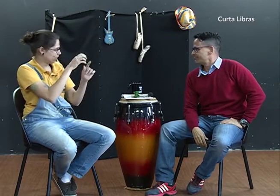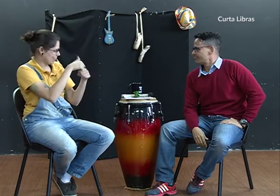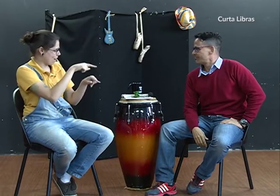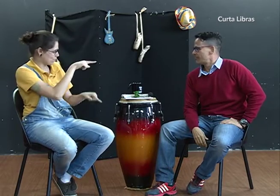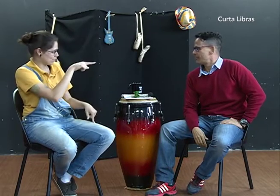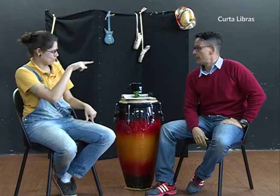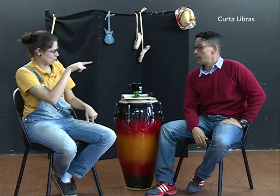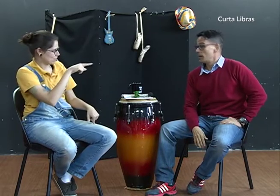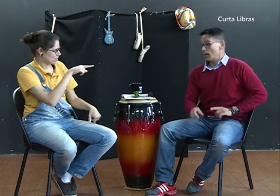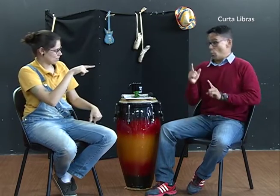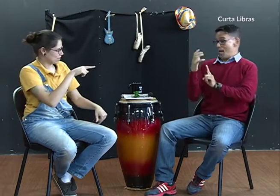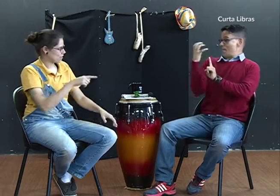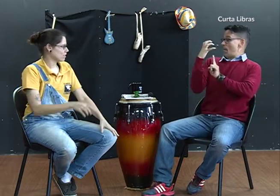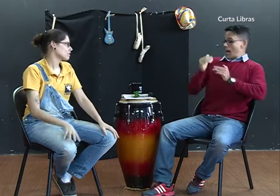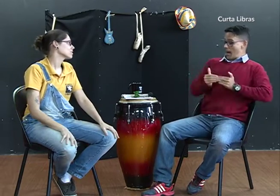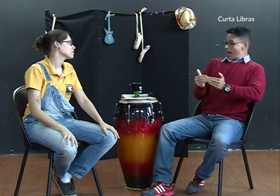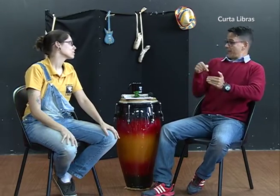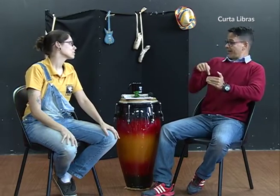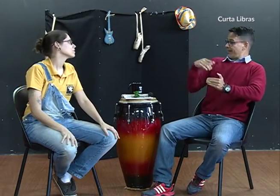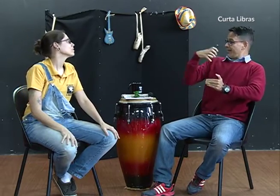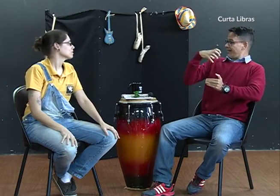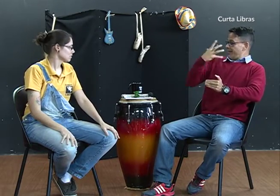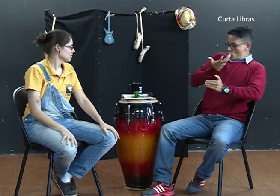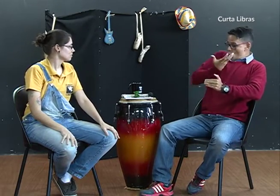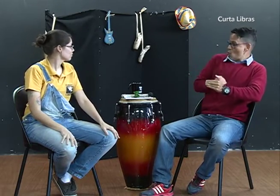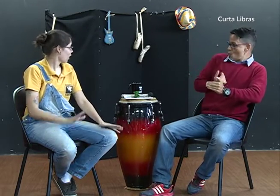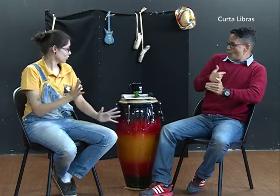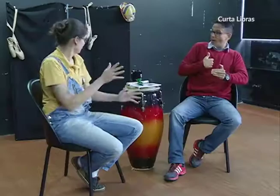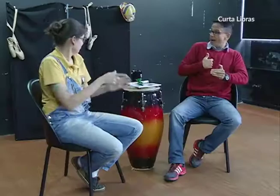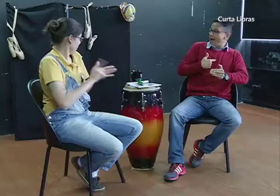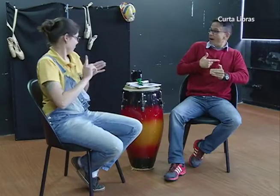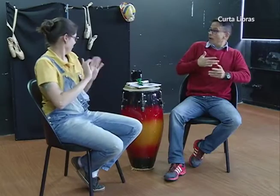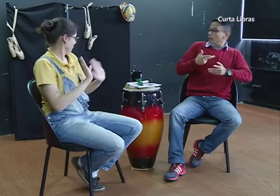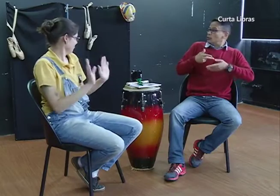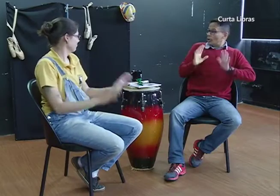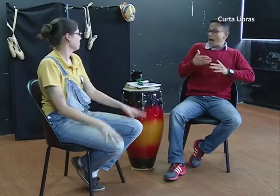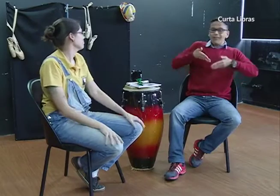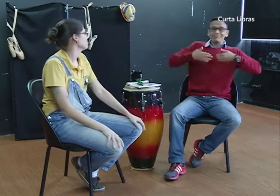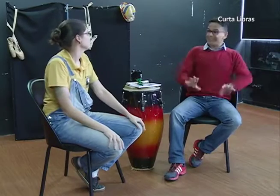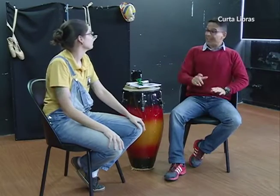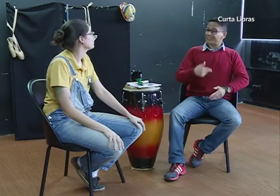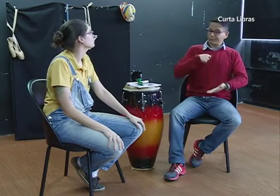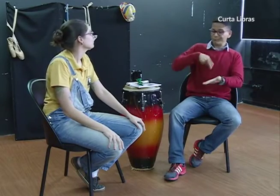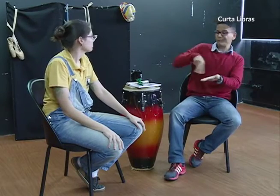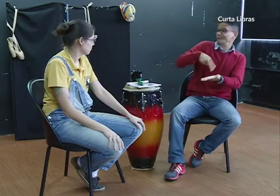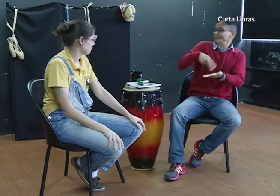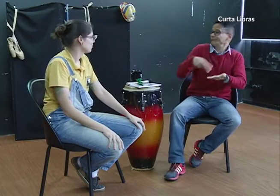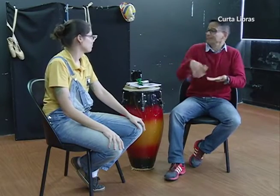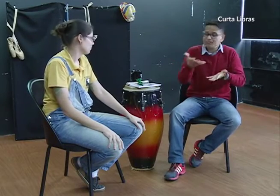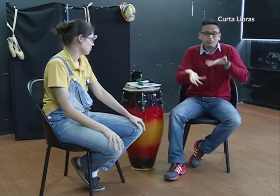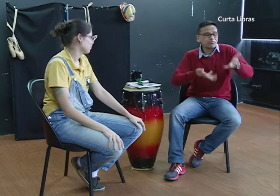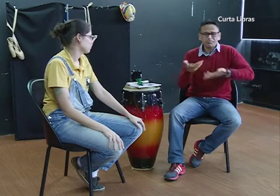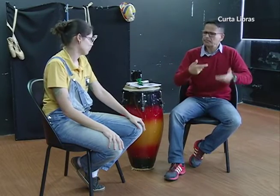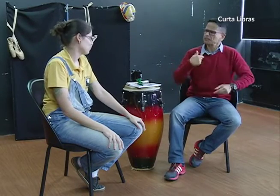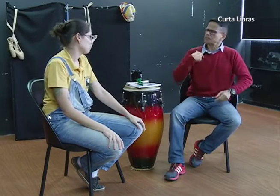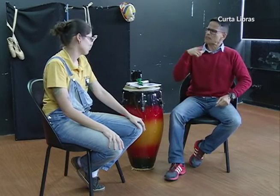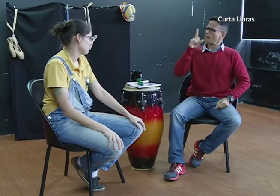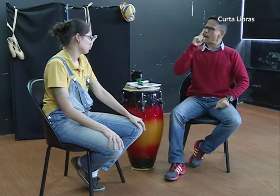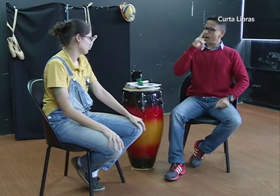Na verdade, a gravidez influenciou. Ah, já antes de nascer? Sim, antes de nascer. Eu estava absorvendo tudo já na barriga da minha mãe.